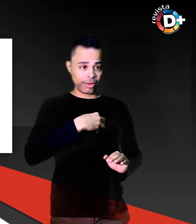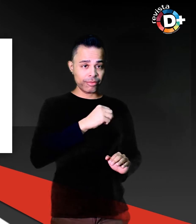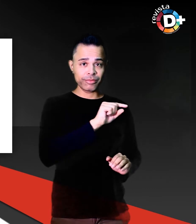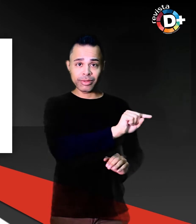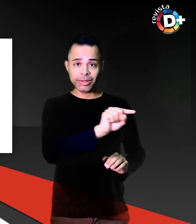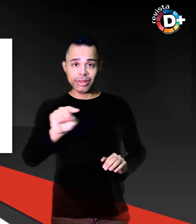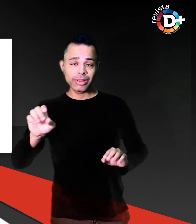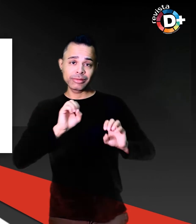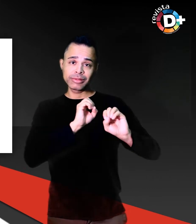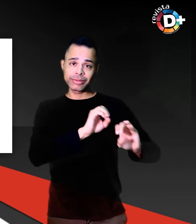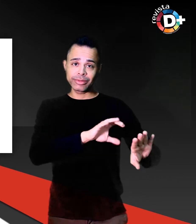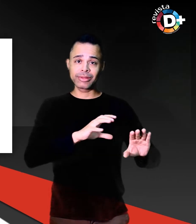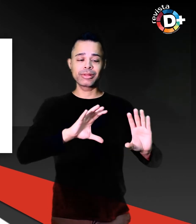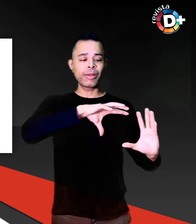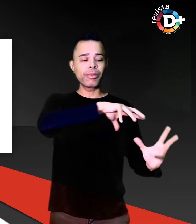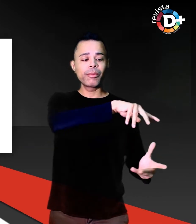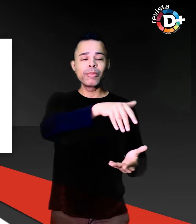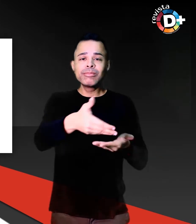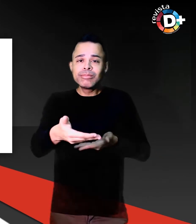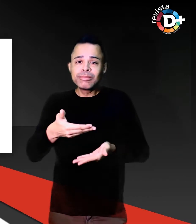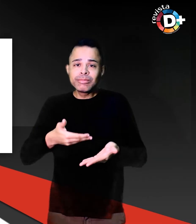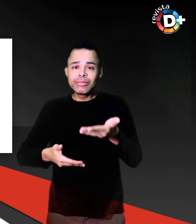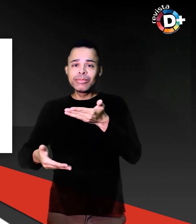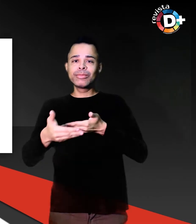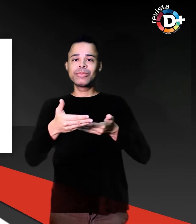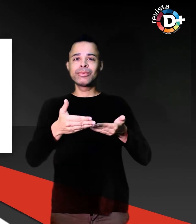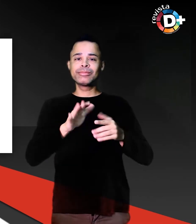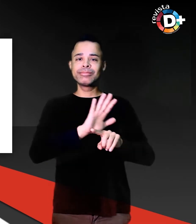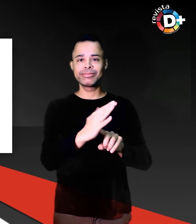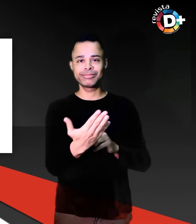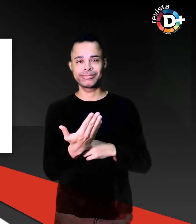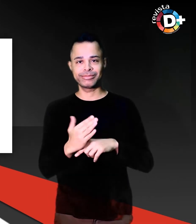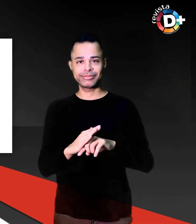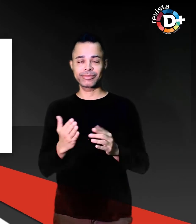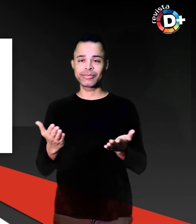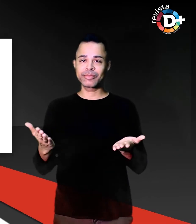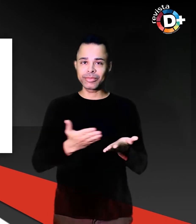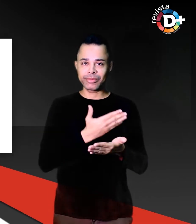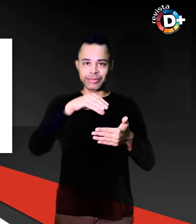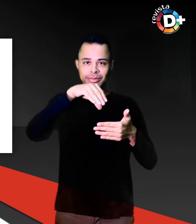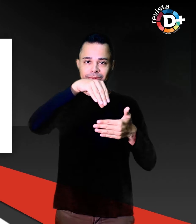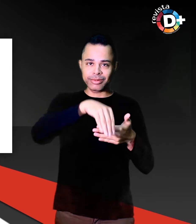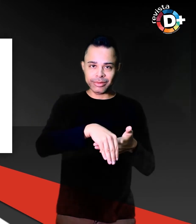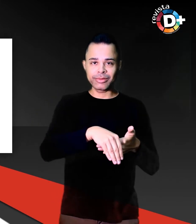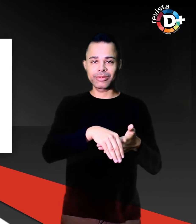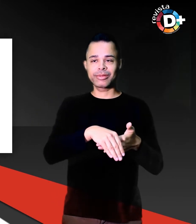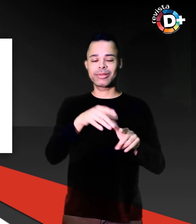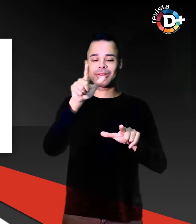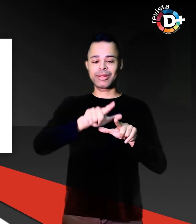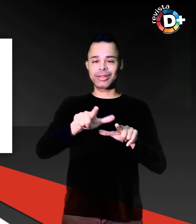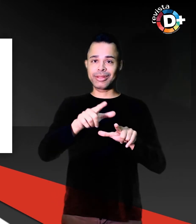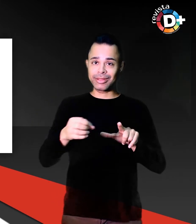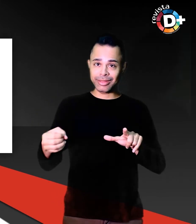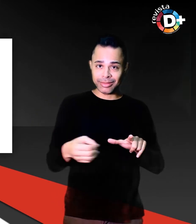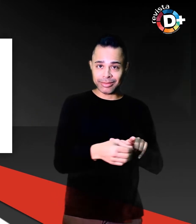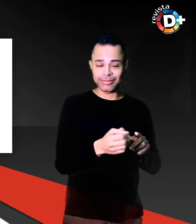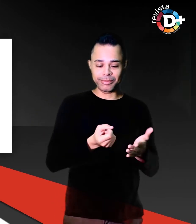Da editora, Nova Letra, por R$ 35,00. Disponível em